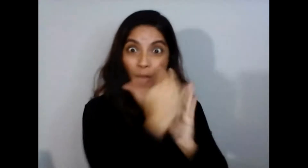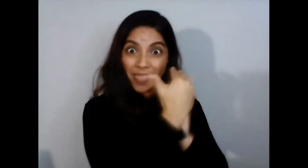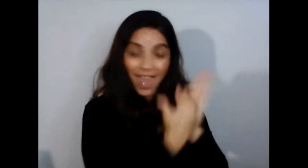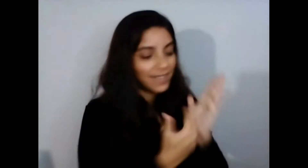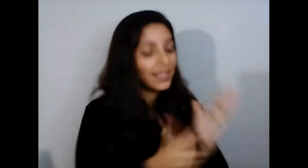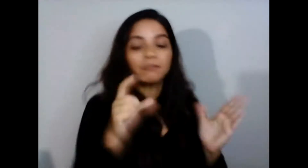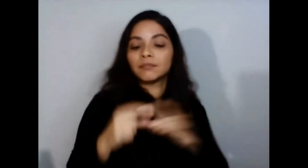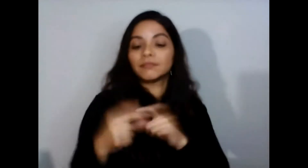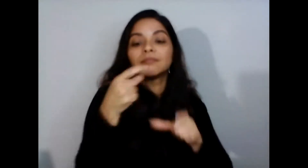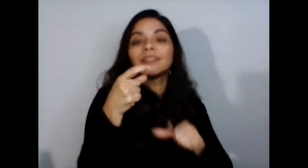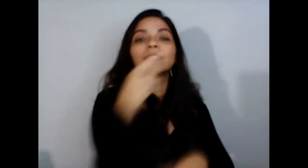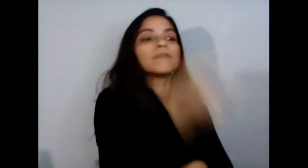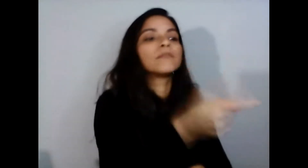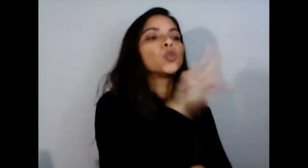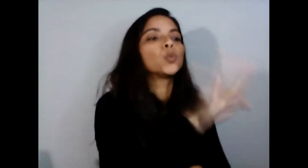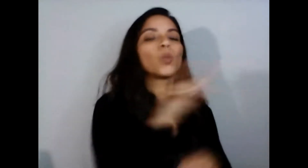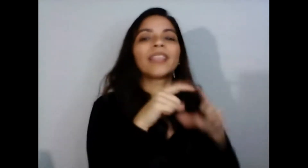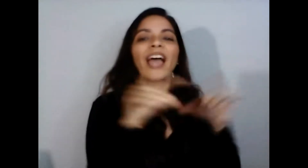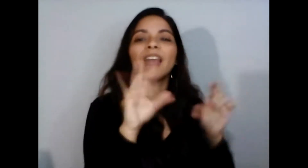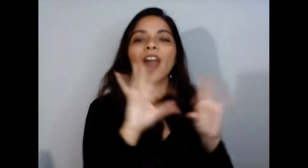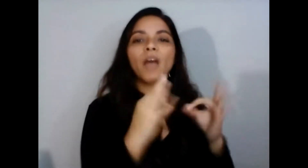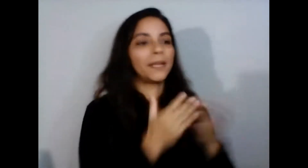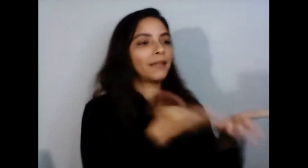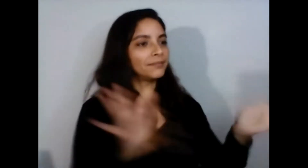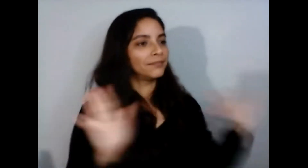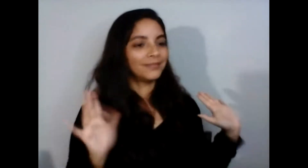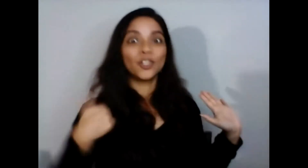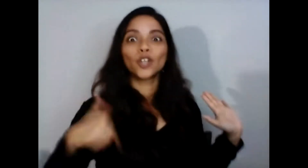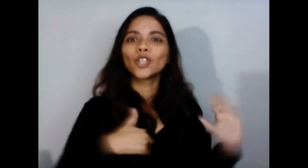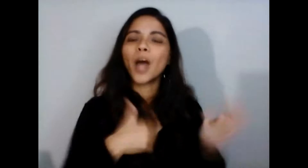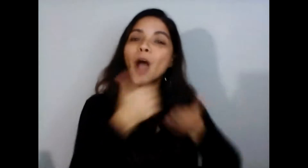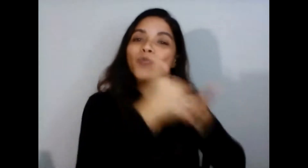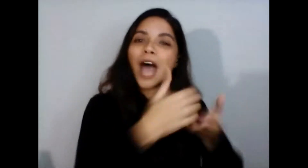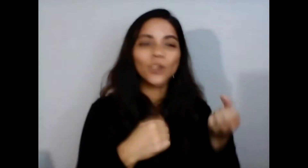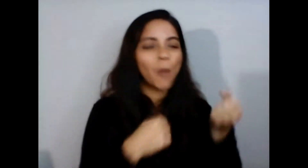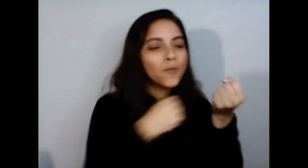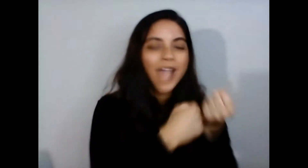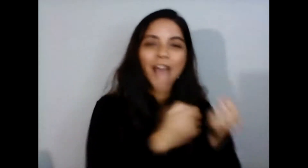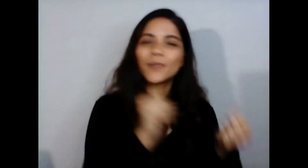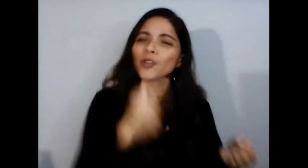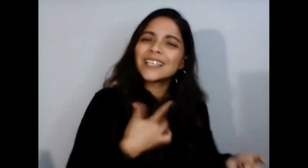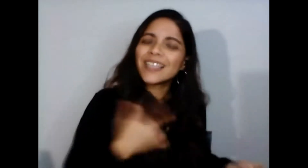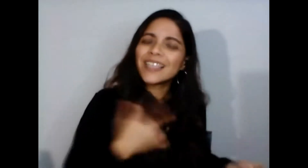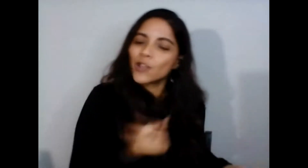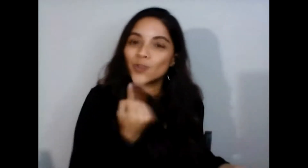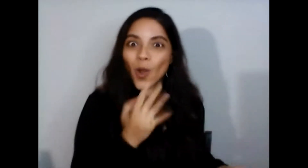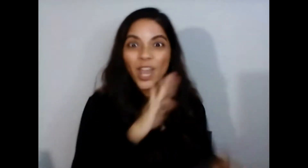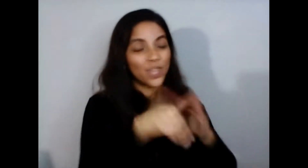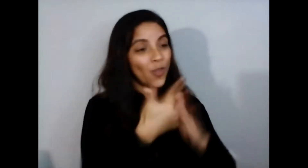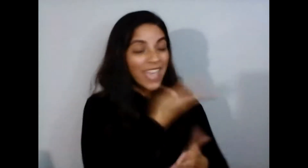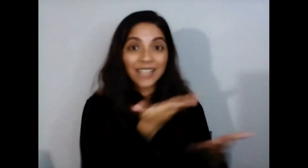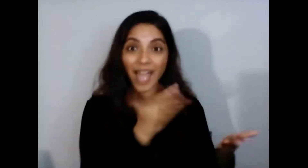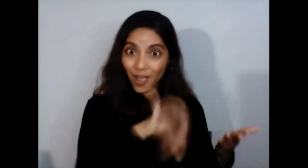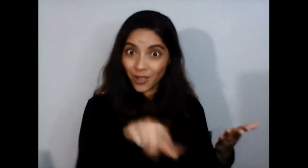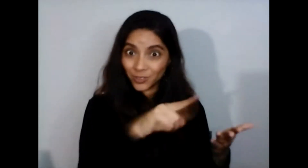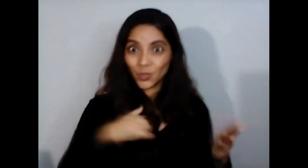velar que ellos no les den depresión adicional que con todo esto que he hecho y lo hemos subido a Facebook mucha gente se nos ha